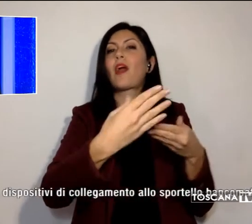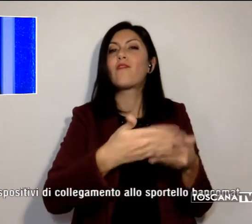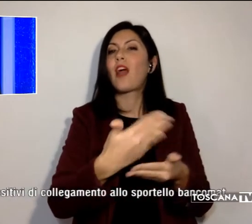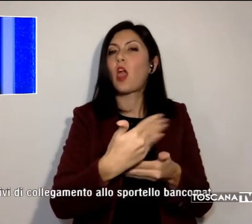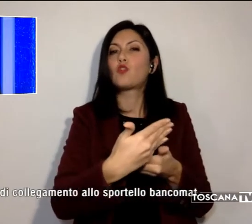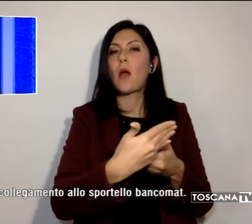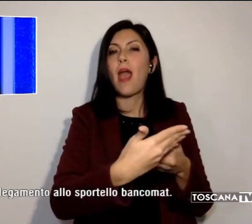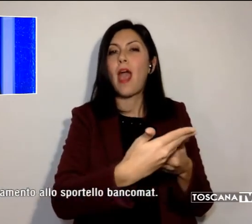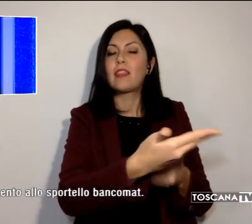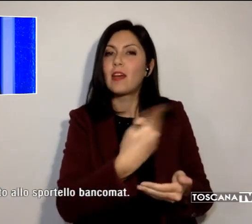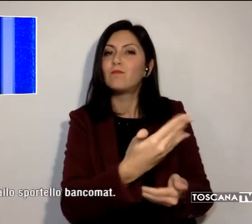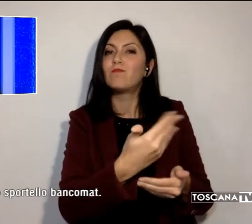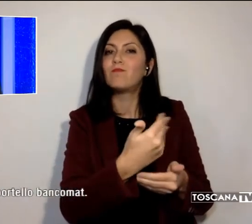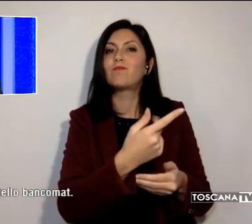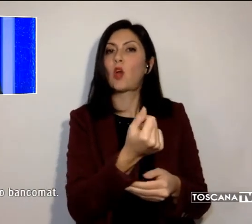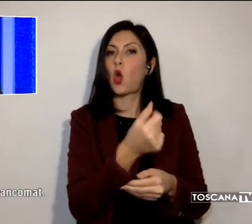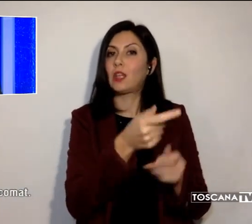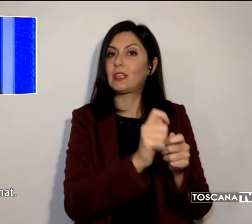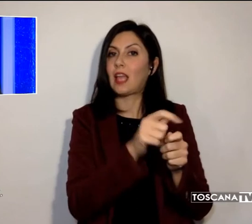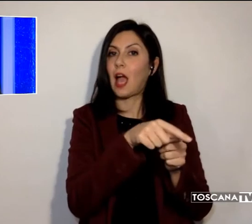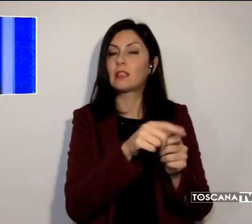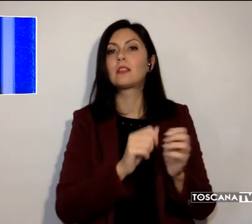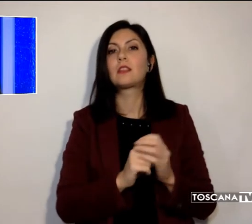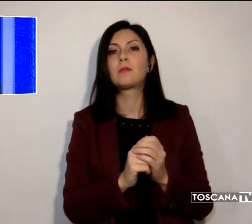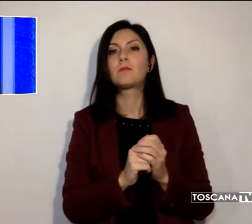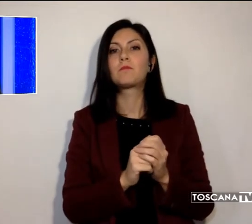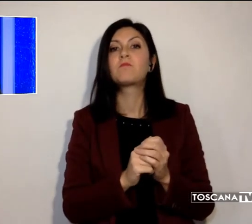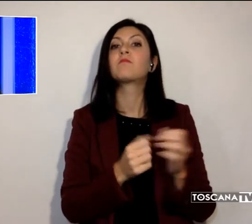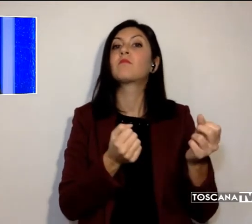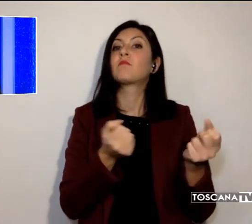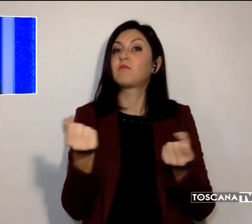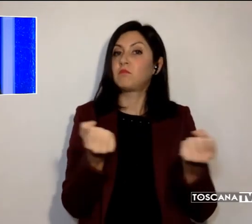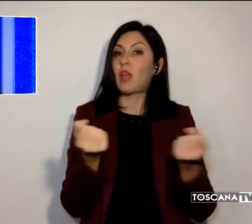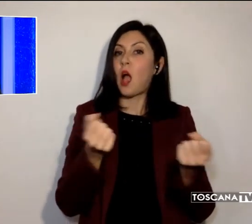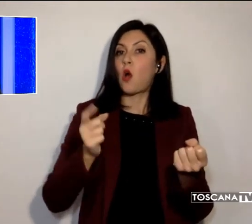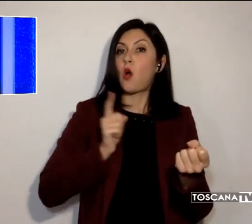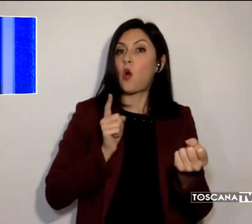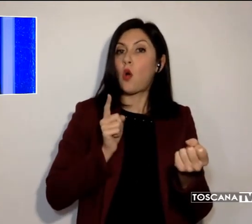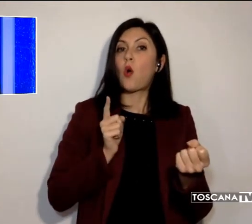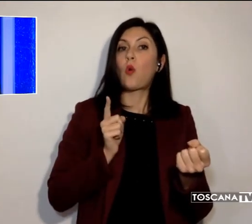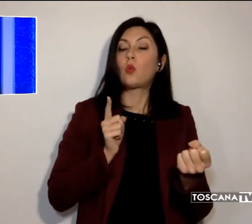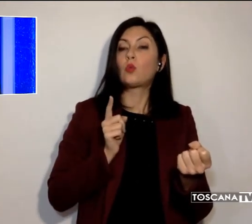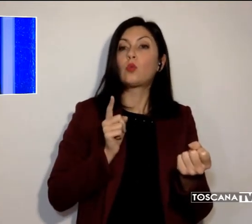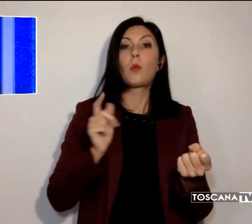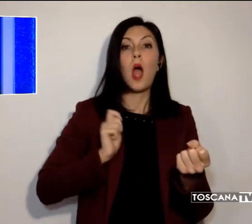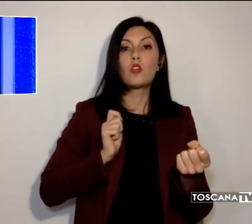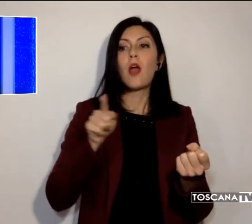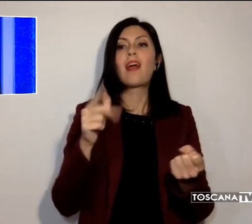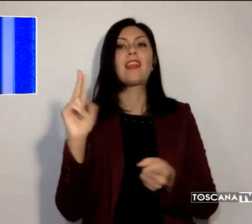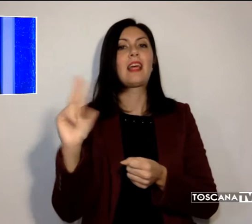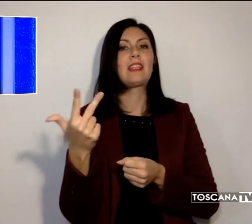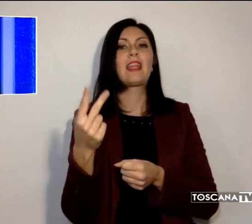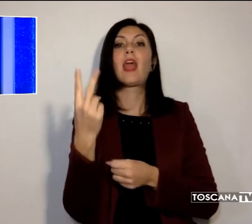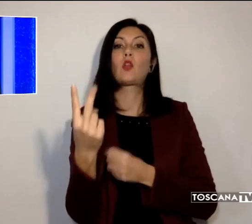Alla vista dell'auto civetta dei militari, i tre sono fuggiti a bordo di due auto con